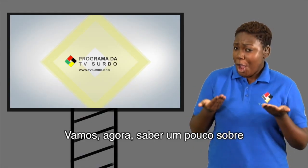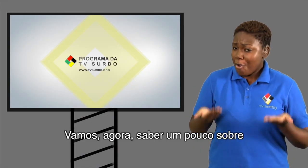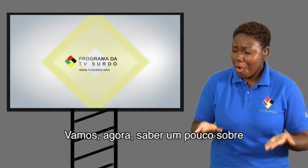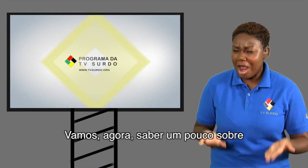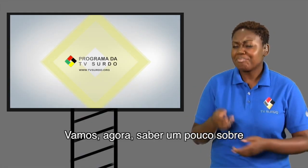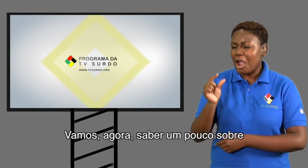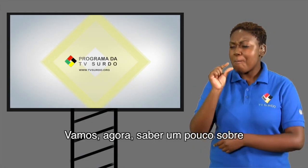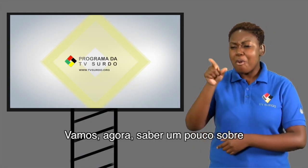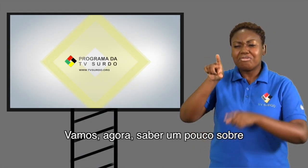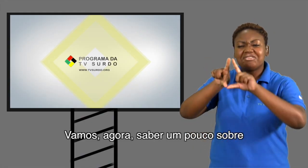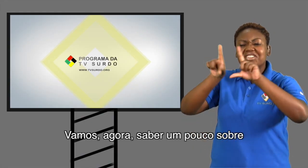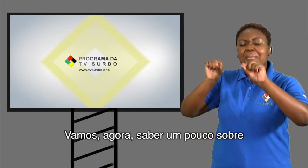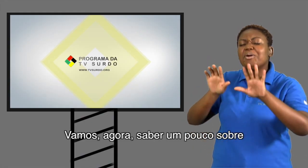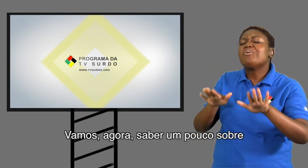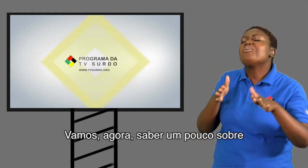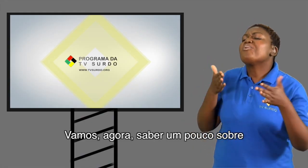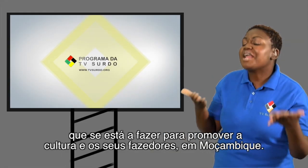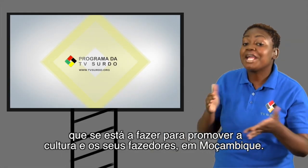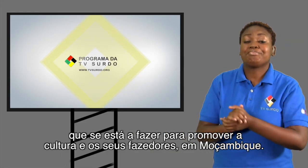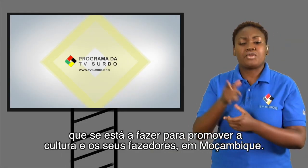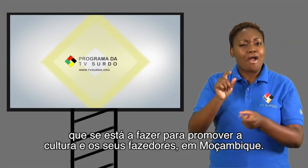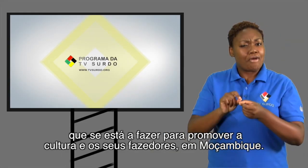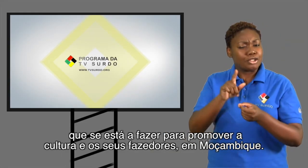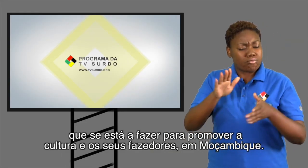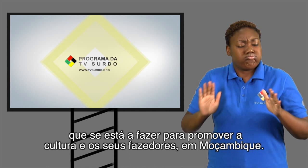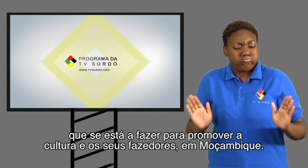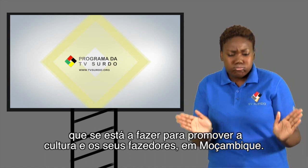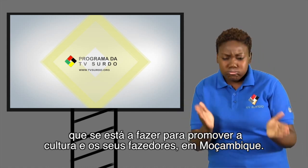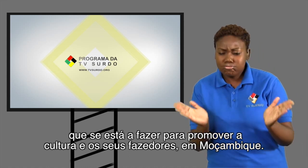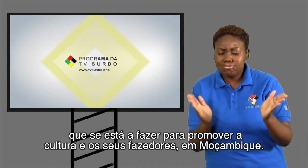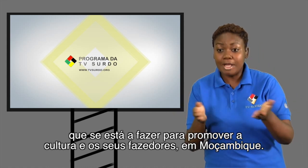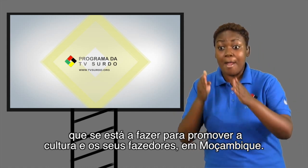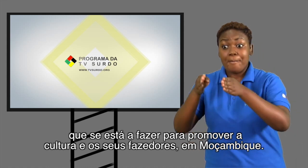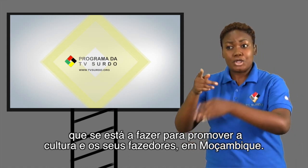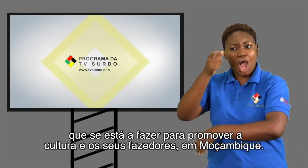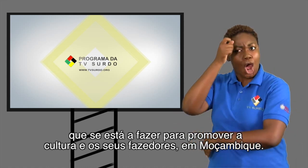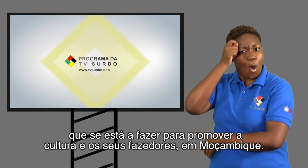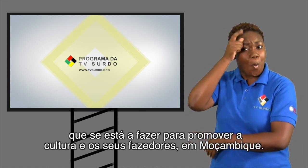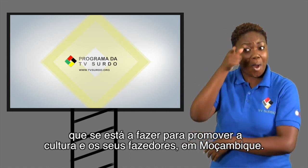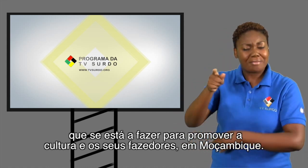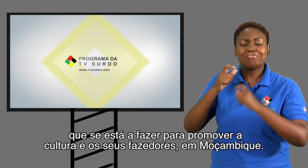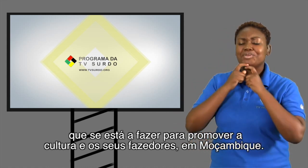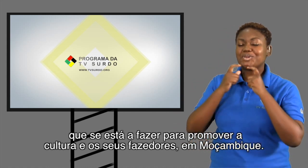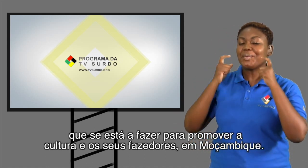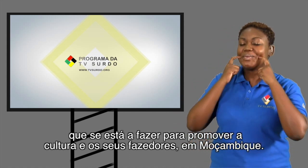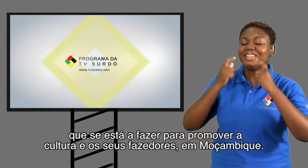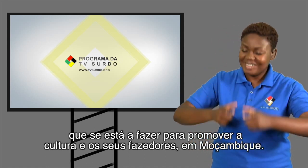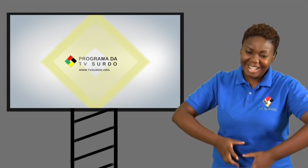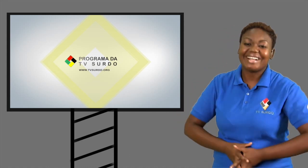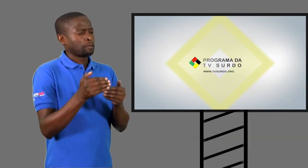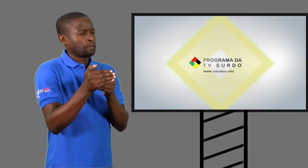Vamos agora saber um pouco sobre o que se está a fazer para promover a cultura e os seus fazedores em